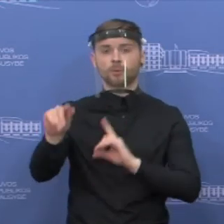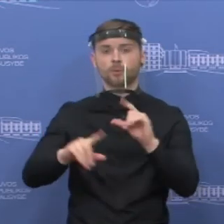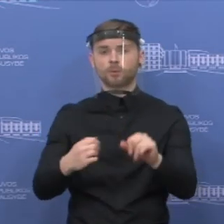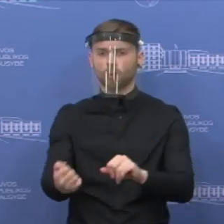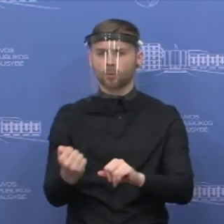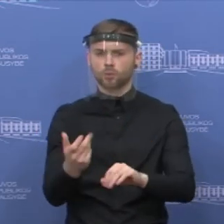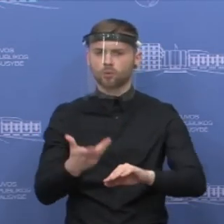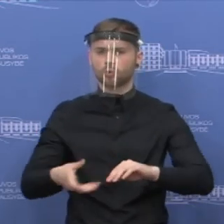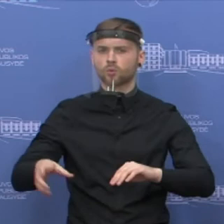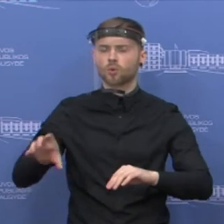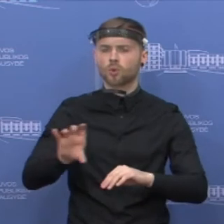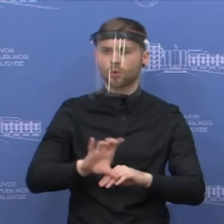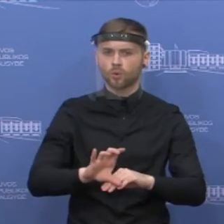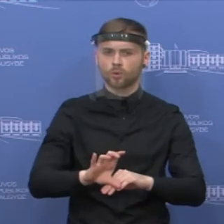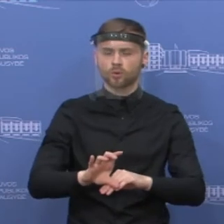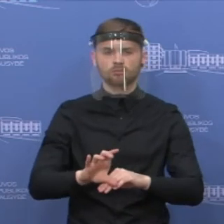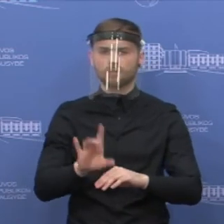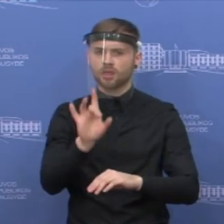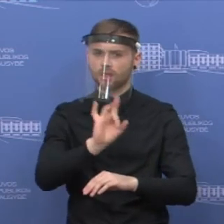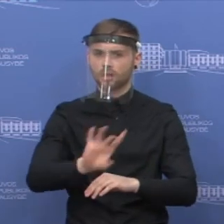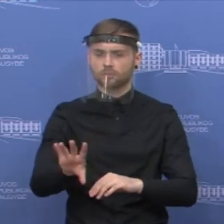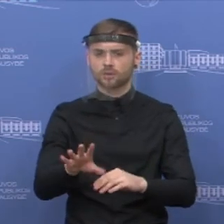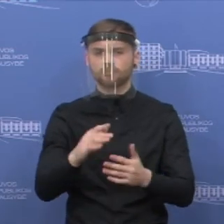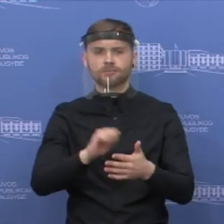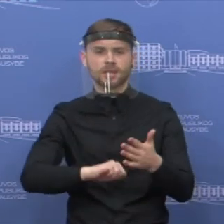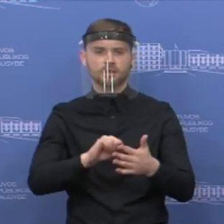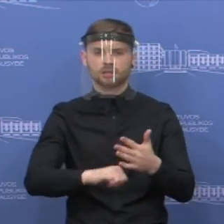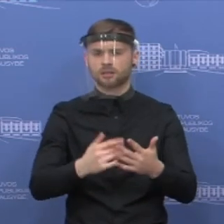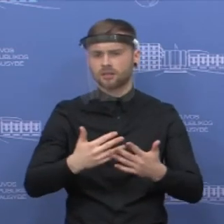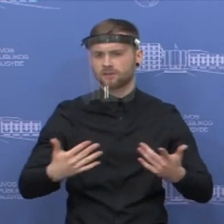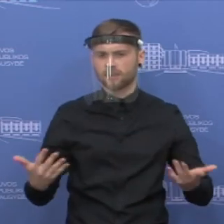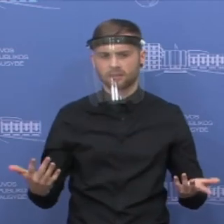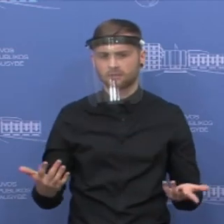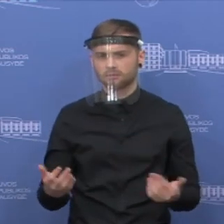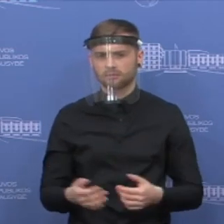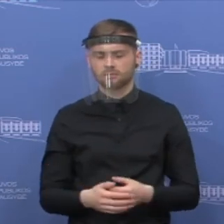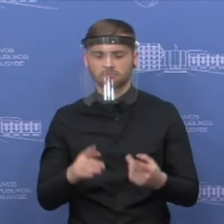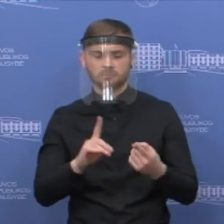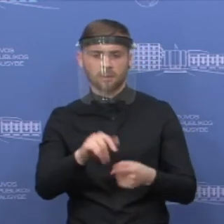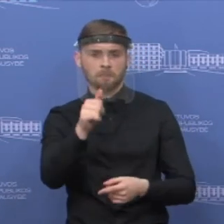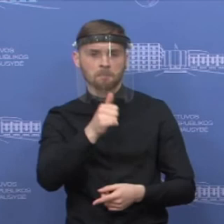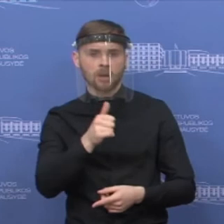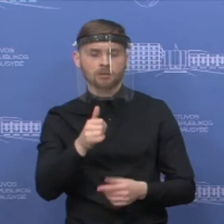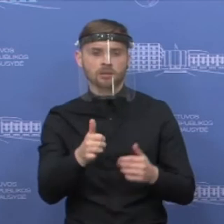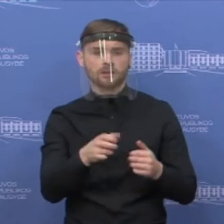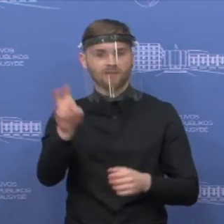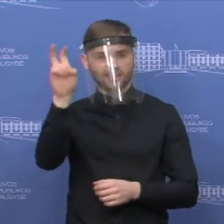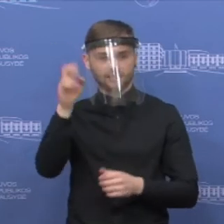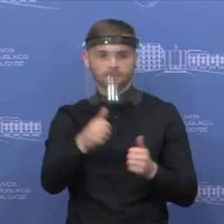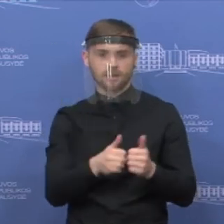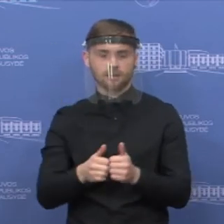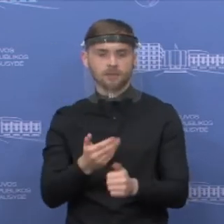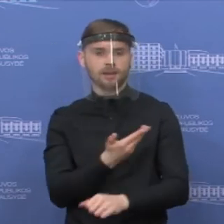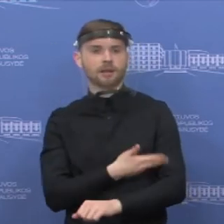nebus dėl įvairių priežašių. Pirmiausia dėl to, kad kai kurie mūsų kaiminojo, būtent